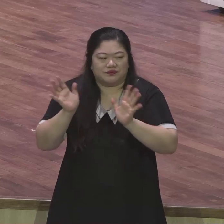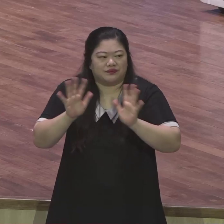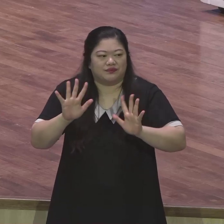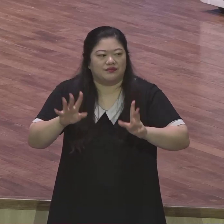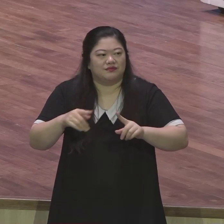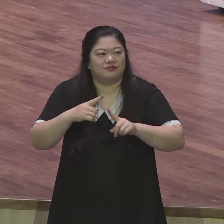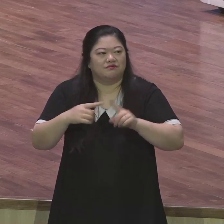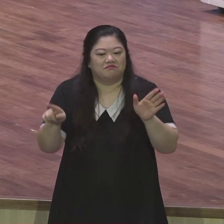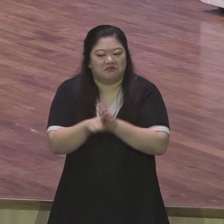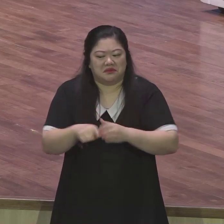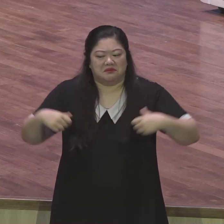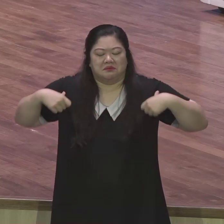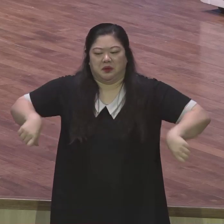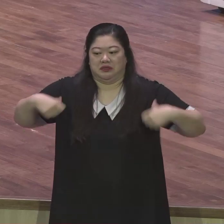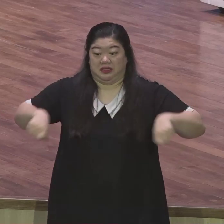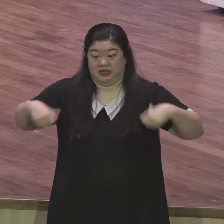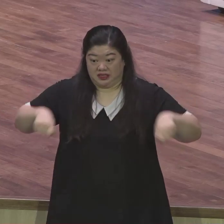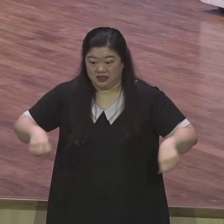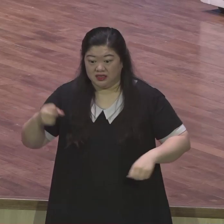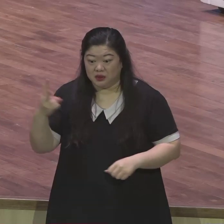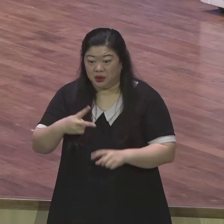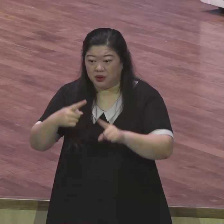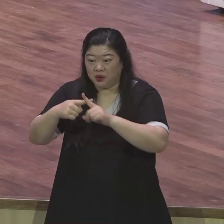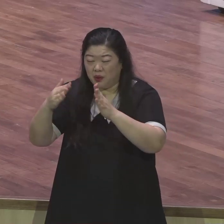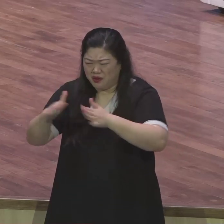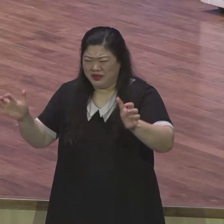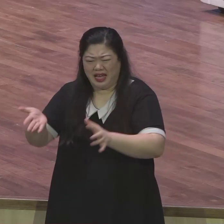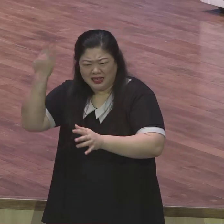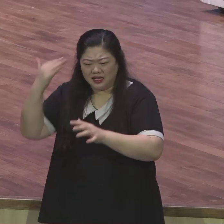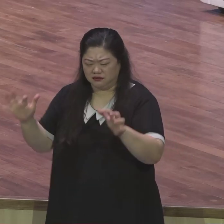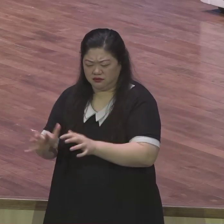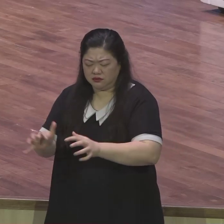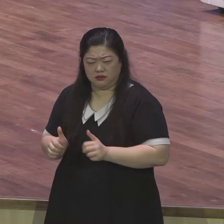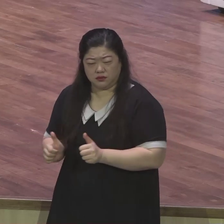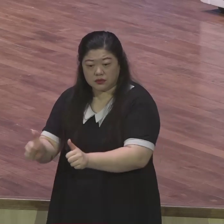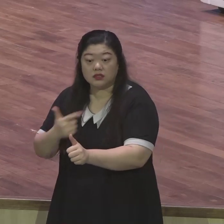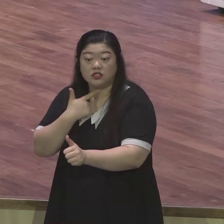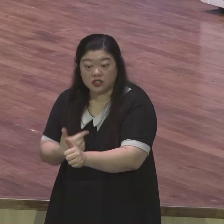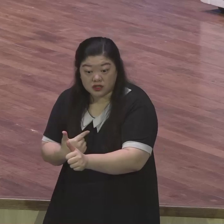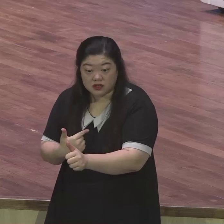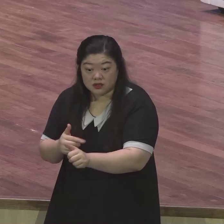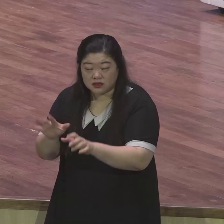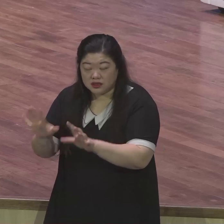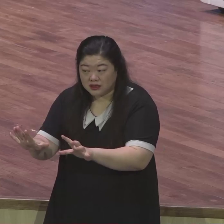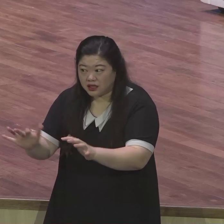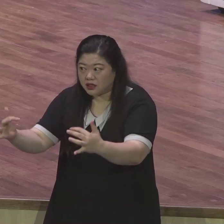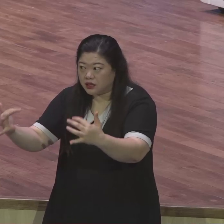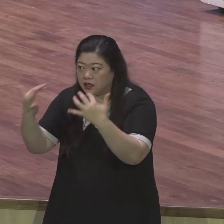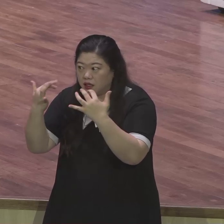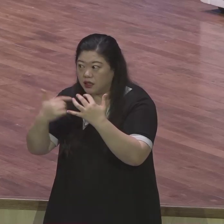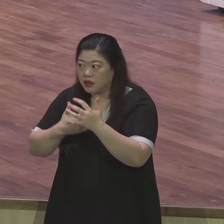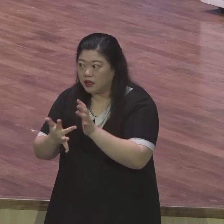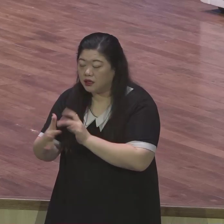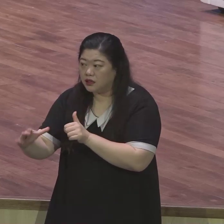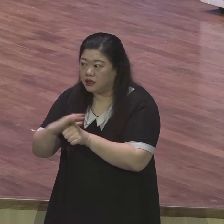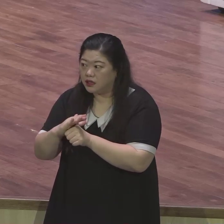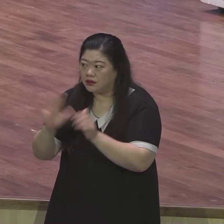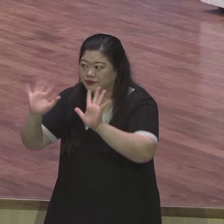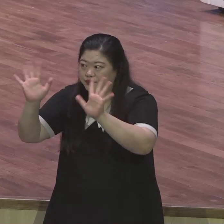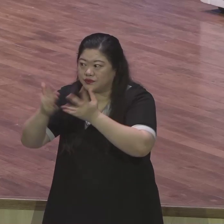패하는 그런 일들이 일어나고 있었습니다 왜냐 예수 믿는데 복음 아는데 자꾸 문제가 오는 겁니다 예상하지 못한